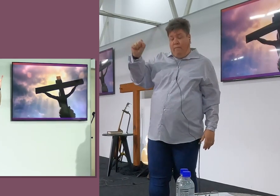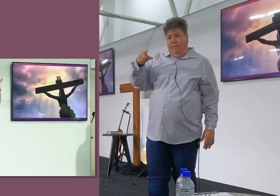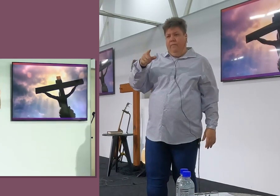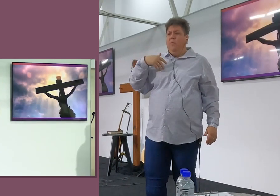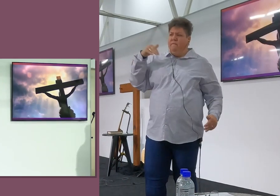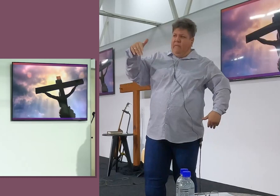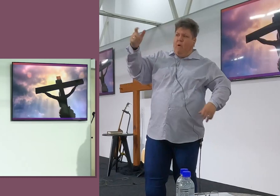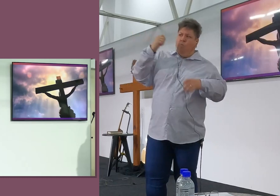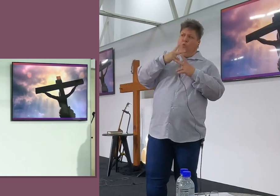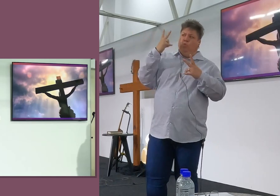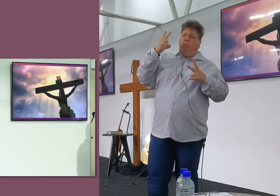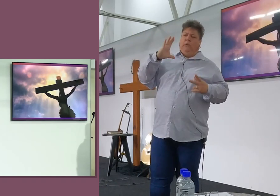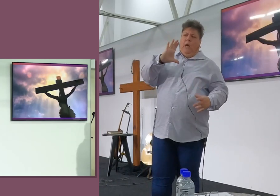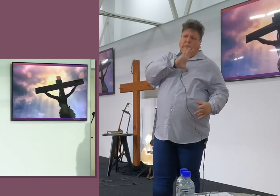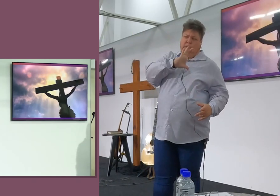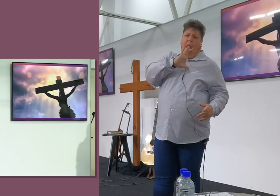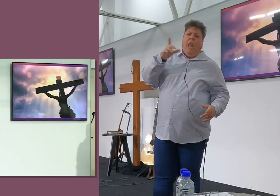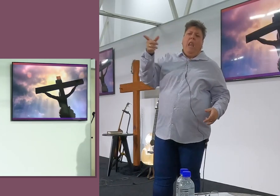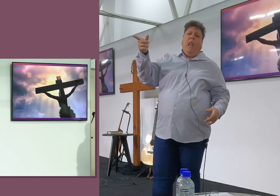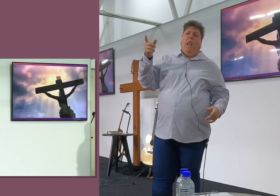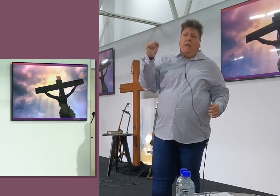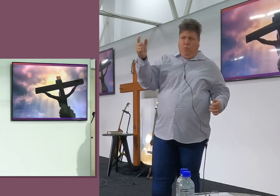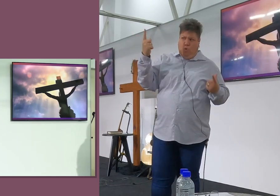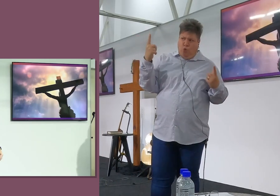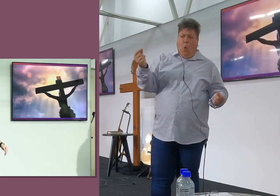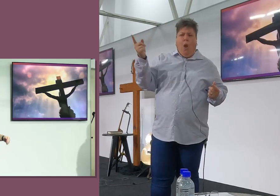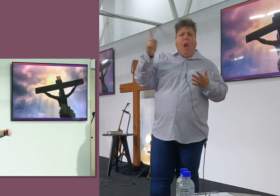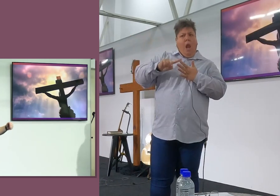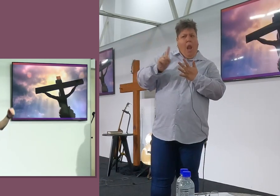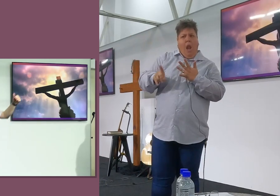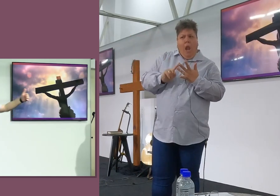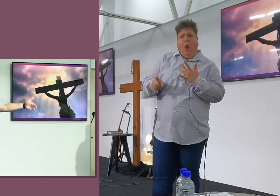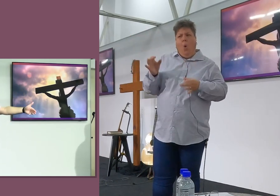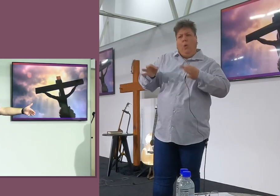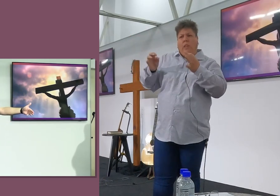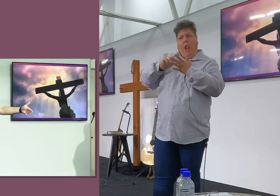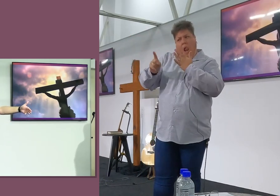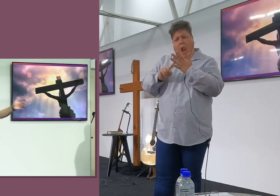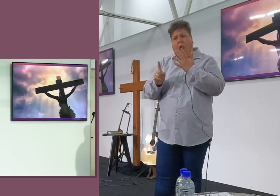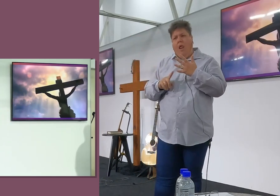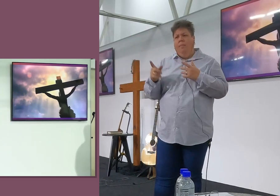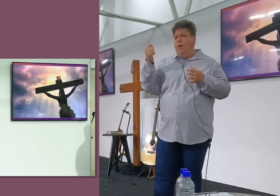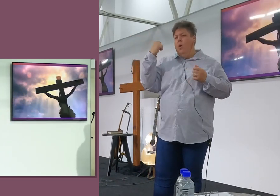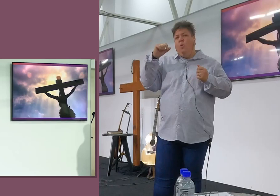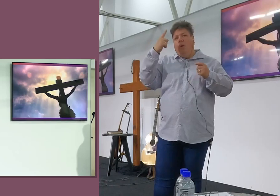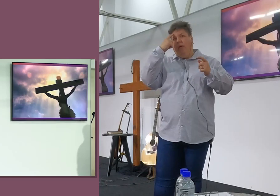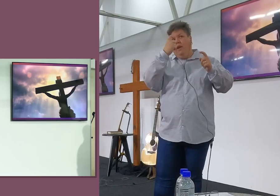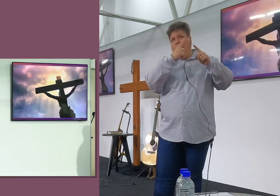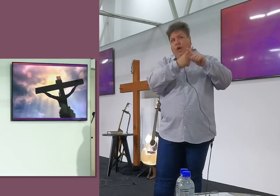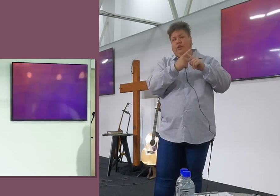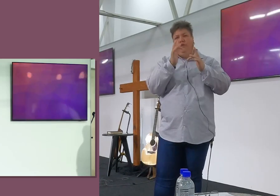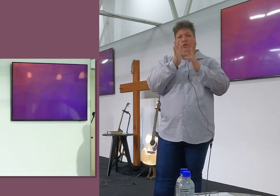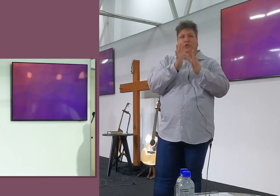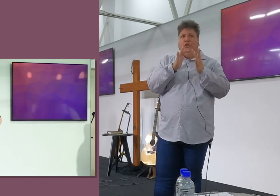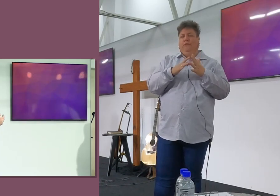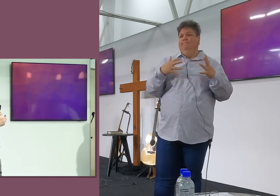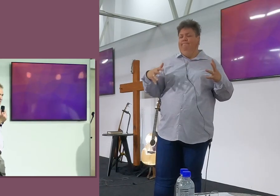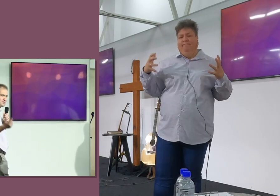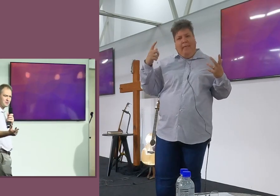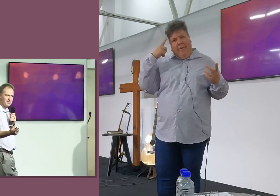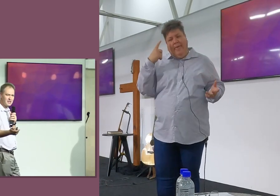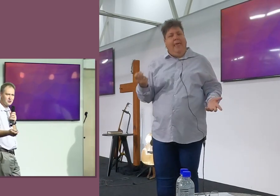per ty keer? Weet, jy verwacht van iemand nie man, ek verwacht meer van jou. Maar maar hy het nog nie by die kruis uitgekomen. het nog nie by Jesus uitgekomen. En